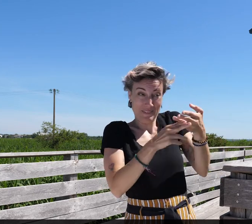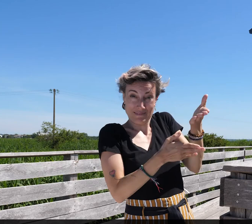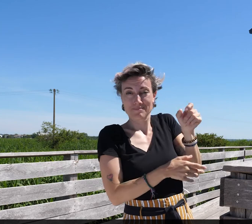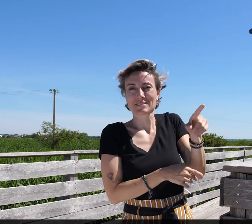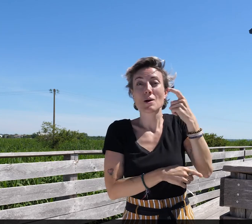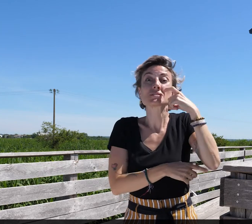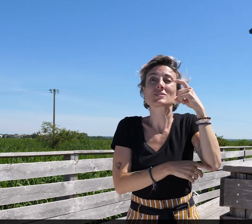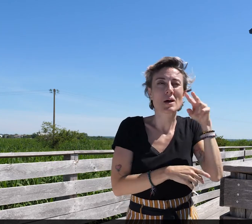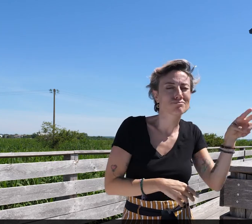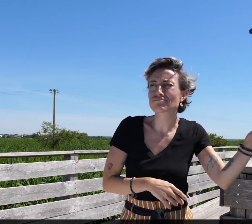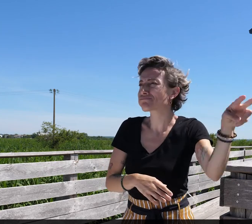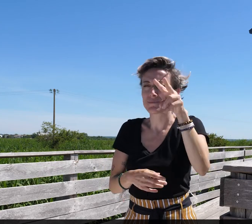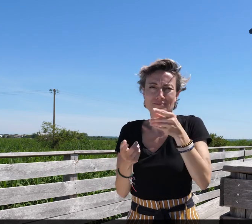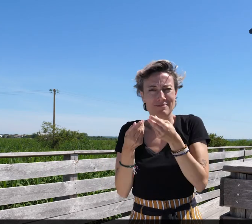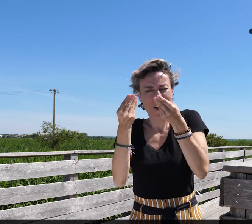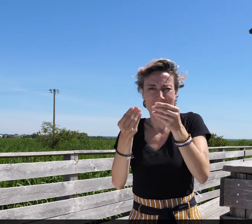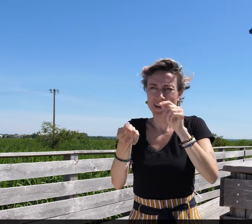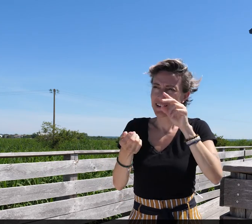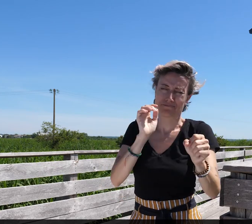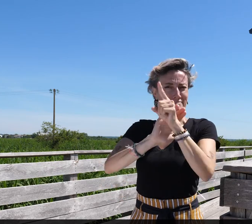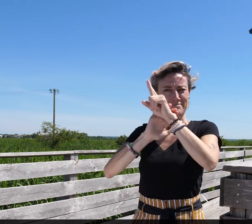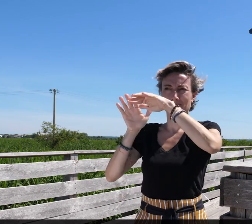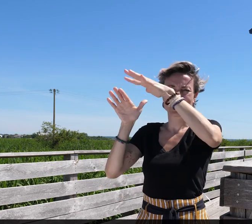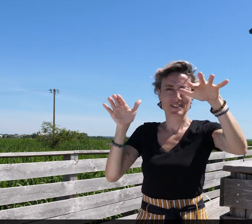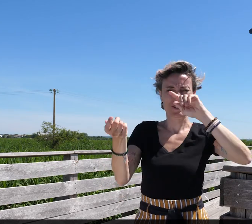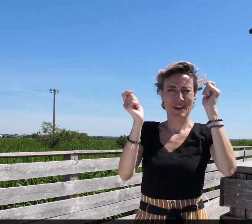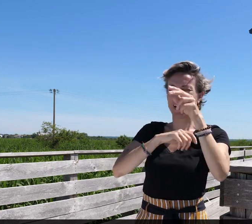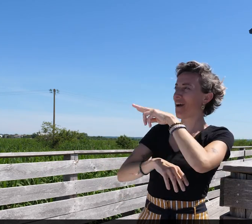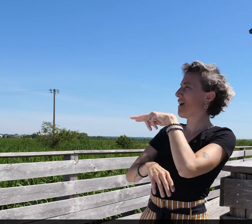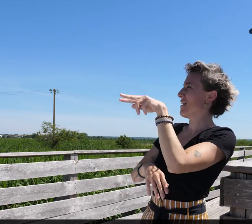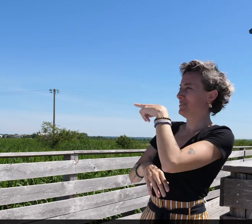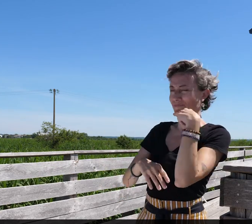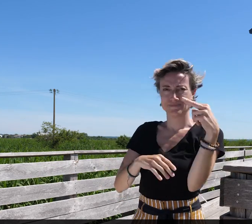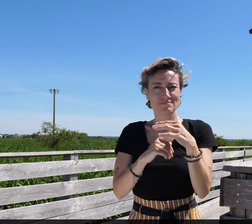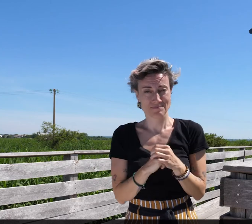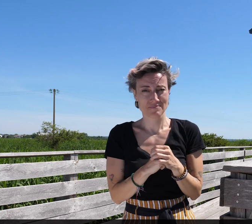Cette architecture permet de profiter d'un point de vue sur un paysage inédit.